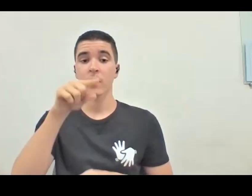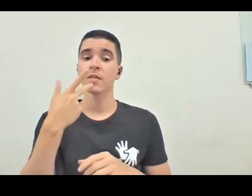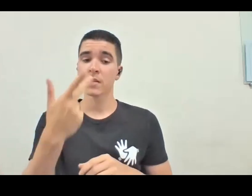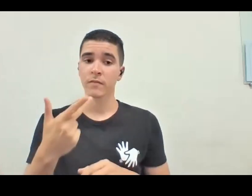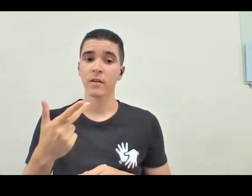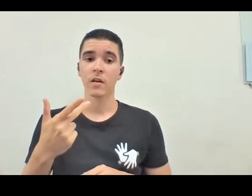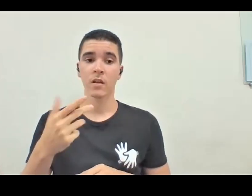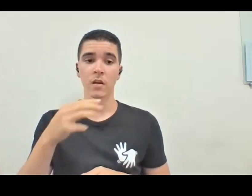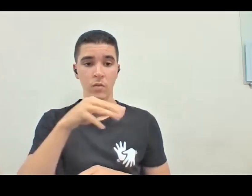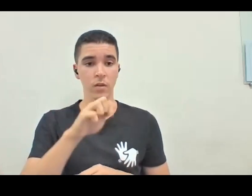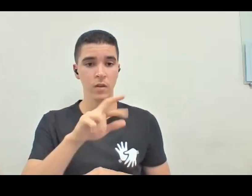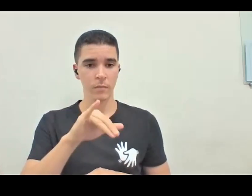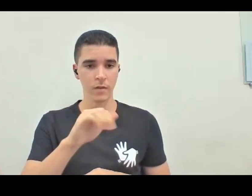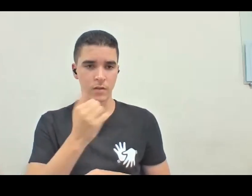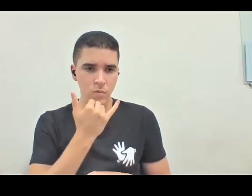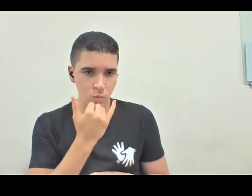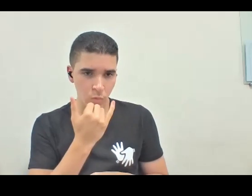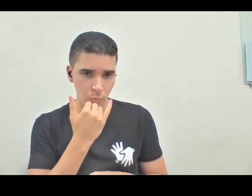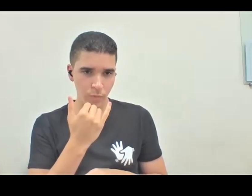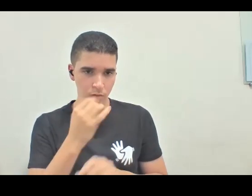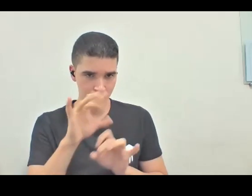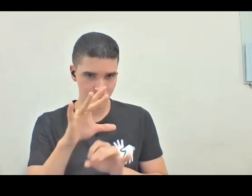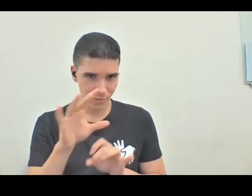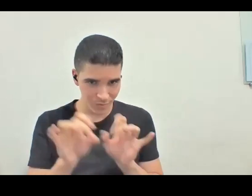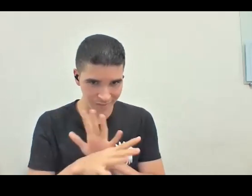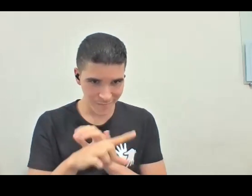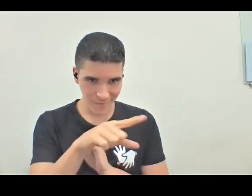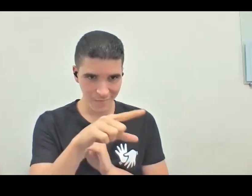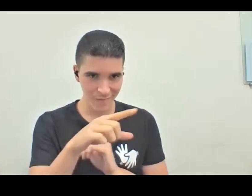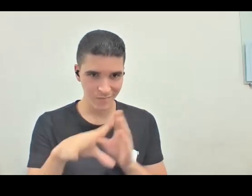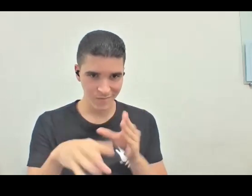desculpa, Maria, deixa eu só terminar, isso aqui, pra você complementar,